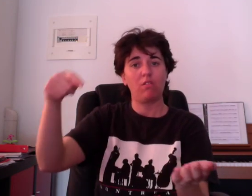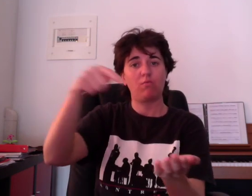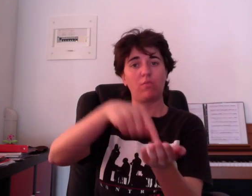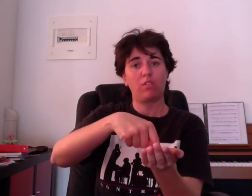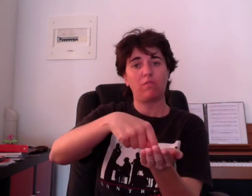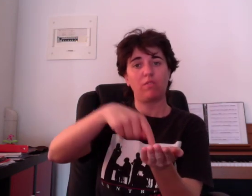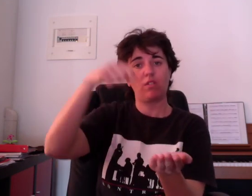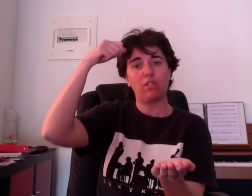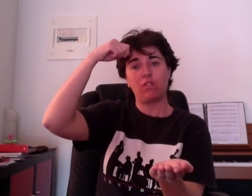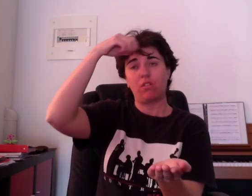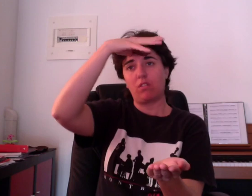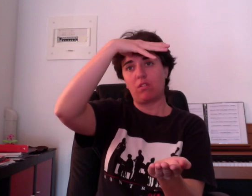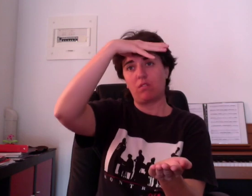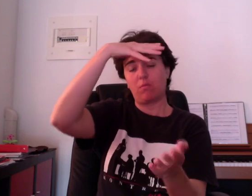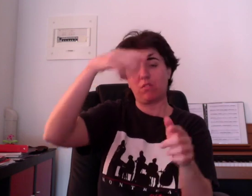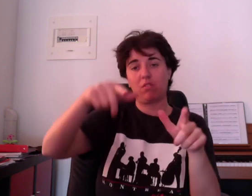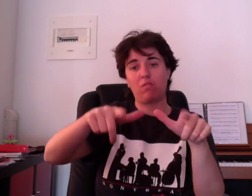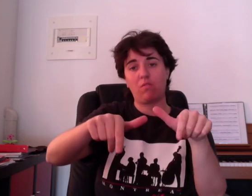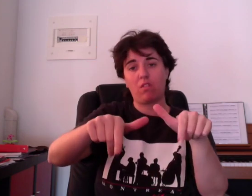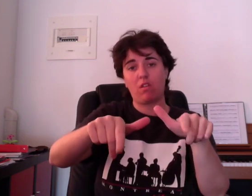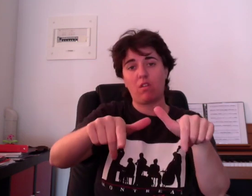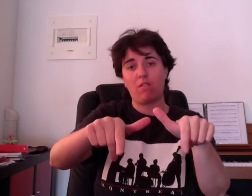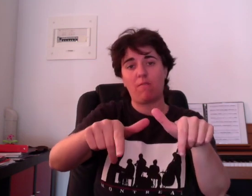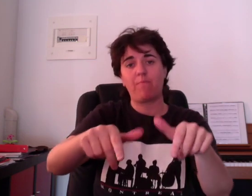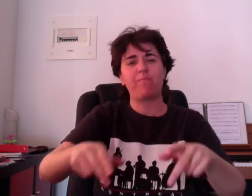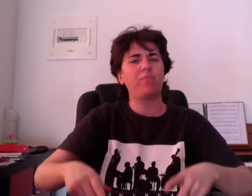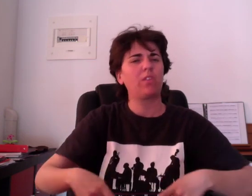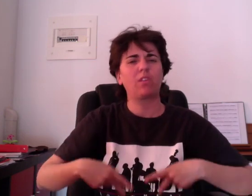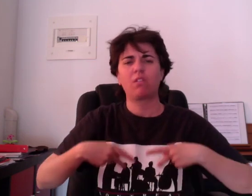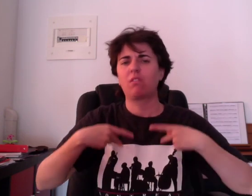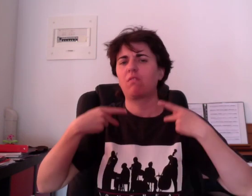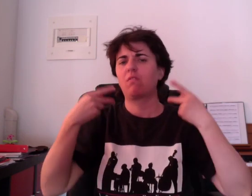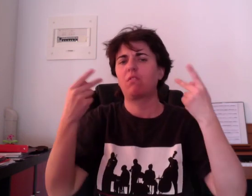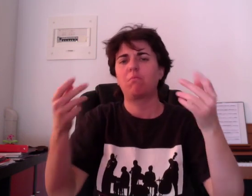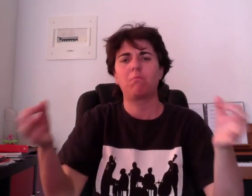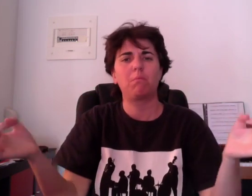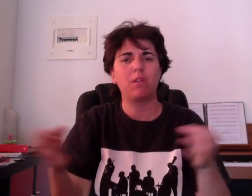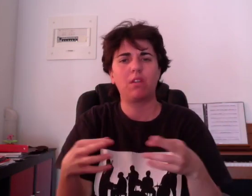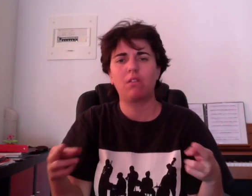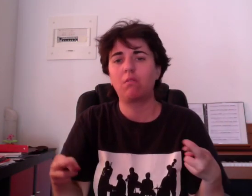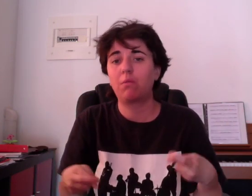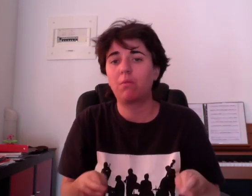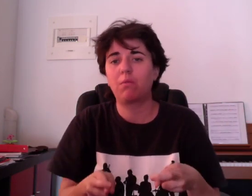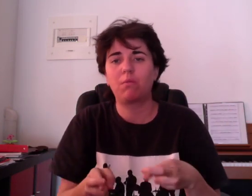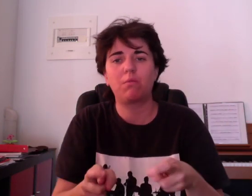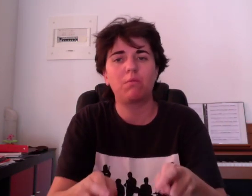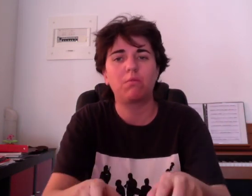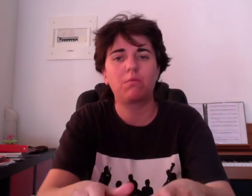Springfield, Massachusetts, la vie coulait comme de l'eau